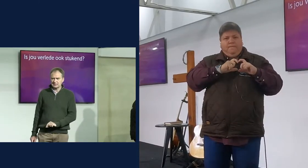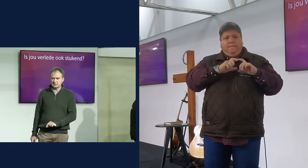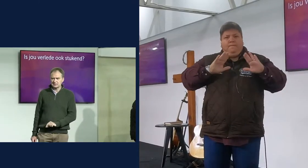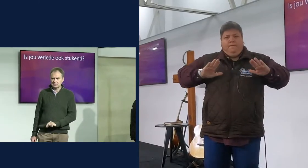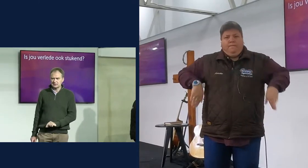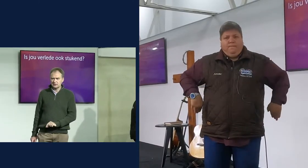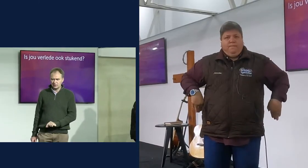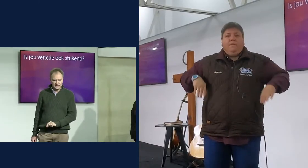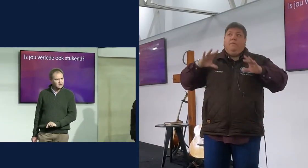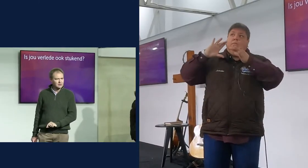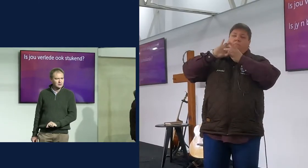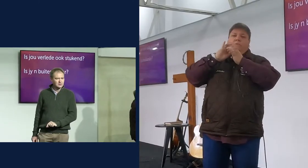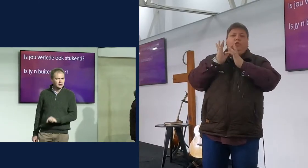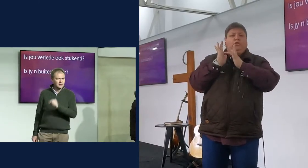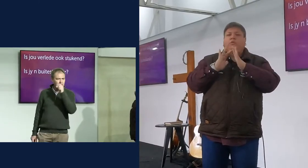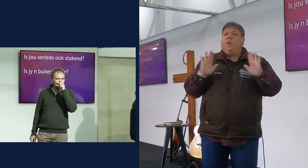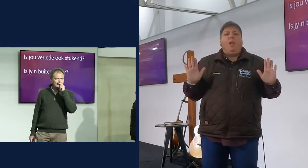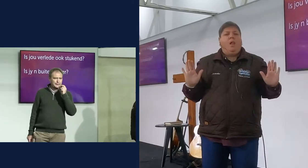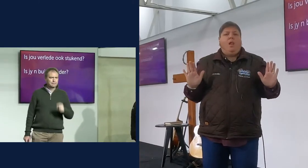by Jesus, Amen?